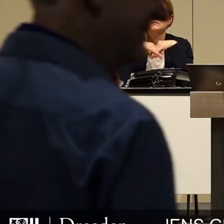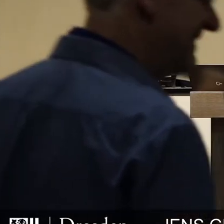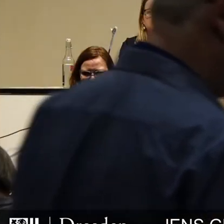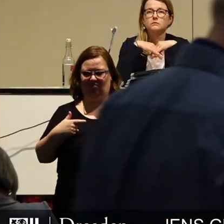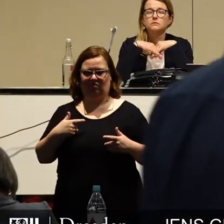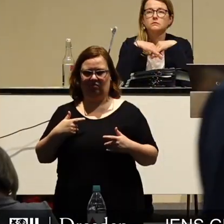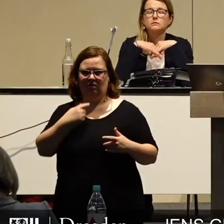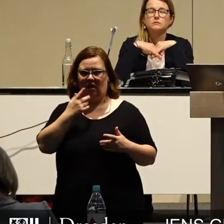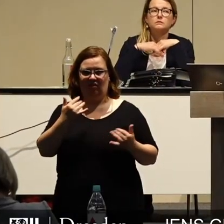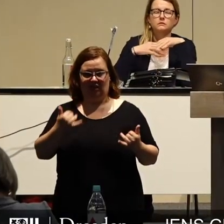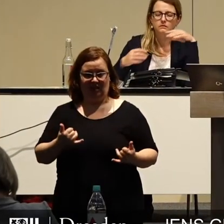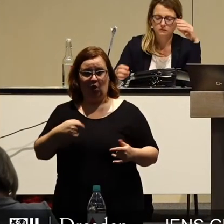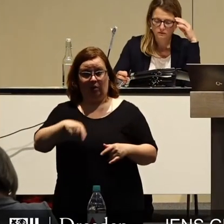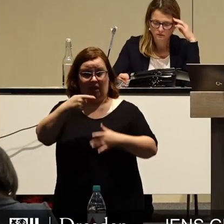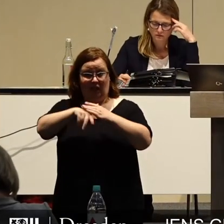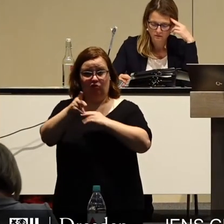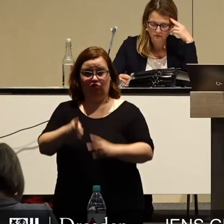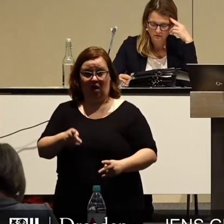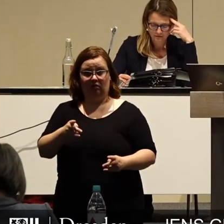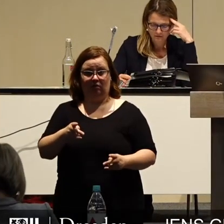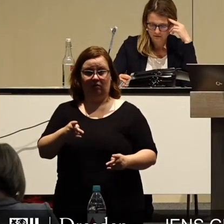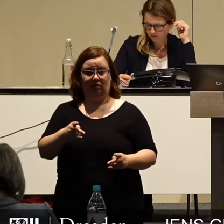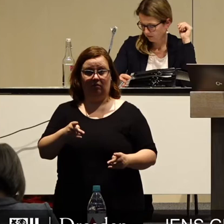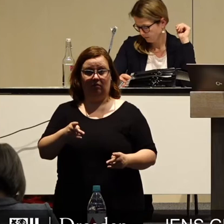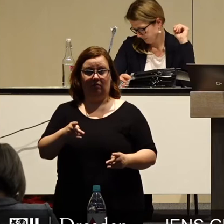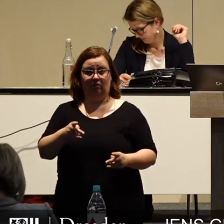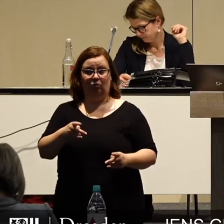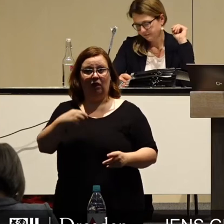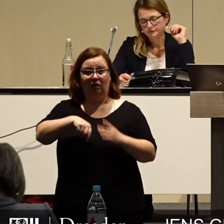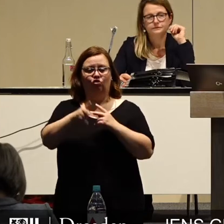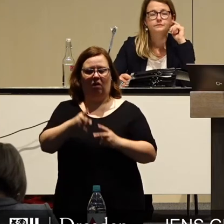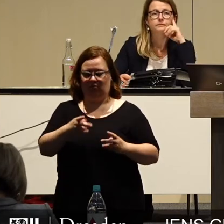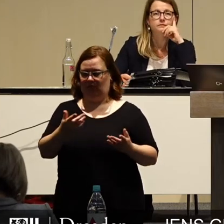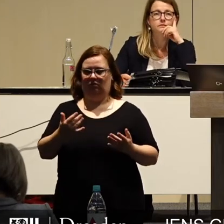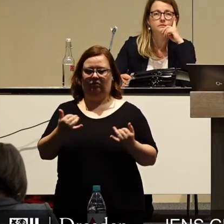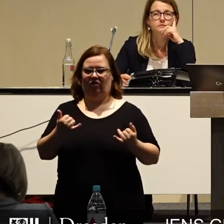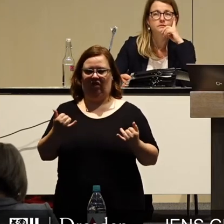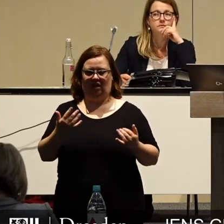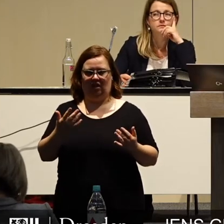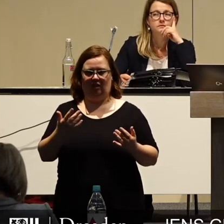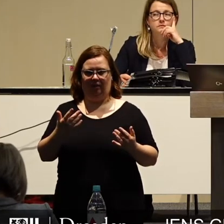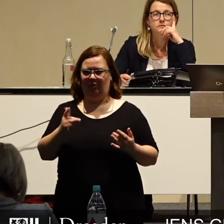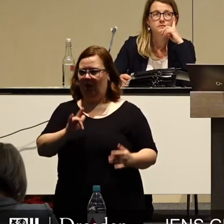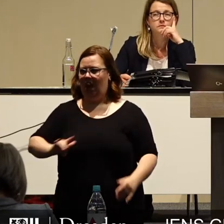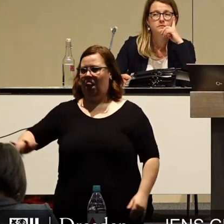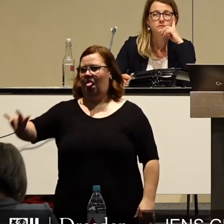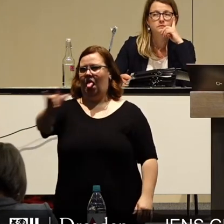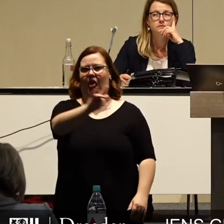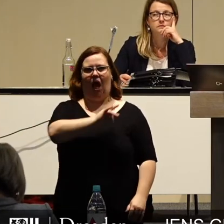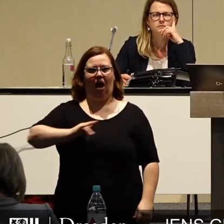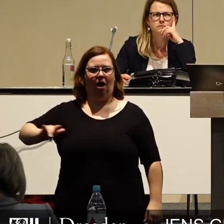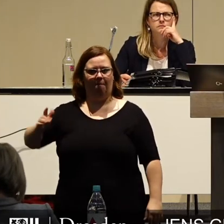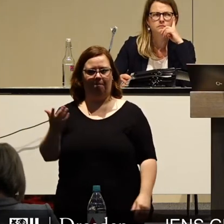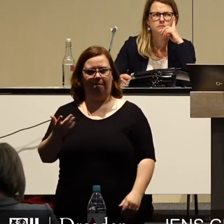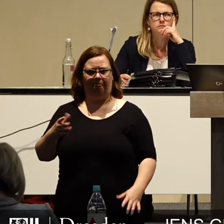wir, wer jetzt heute mal in die Innenstadt geht, sieht, was in der Innenstadt los ist, wie leergefegt die Stadt ist,